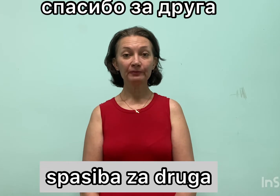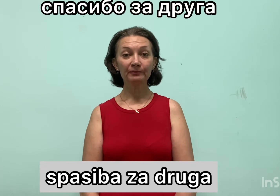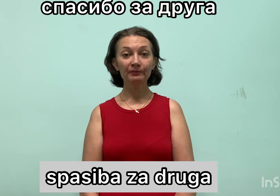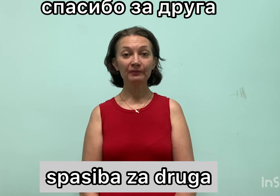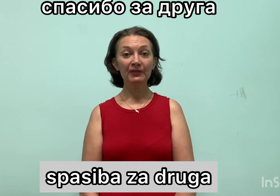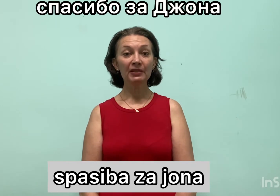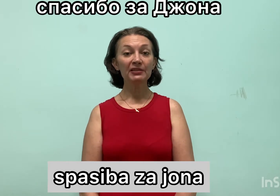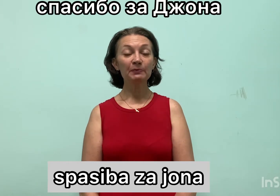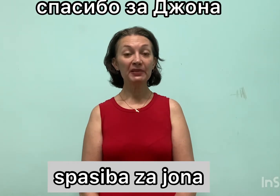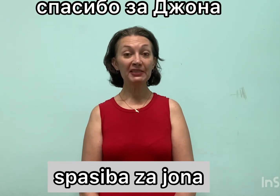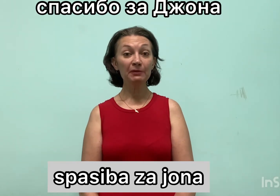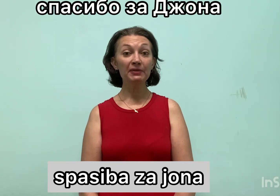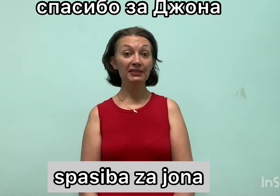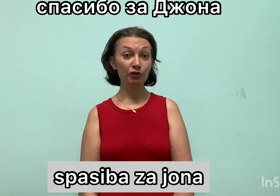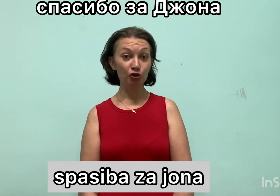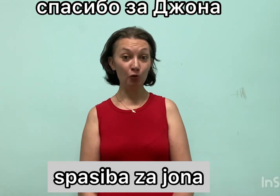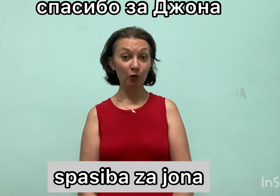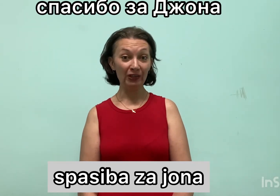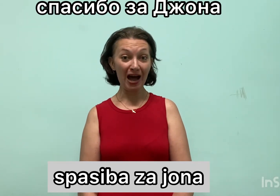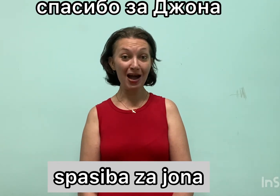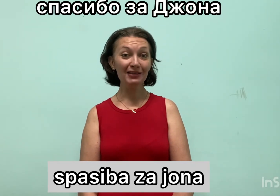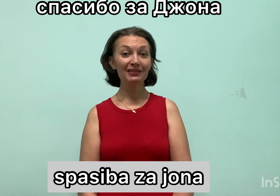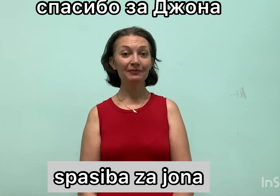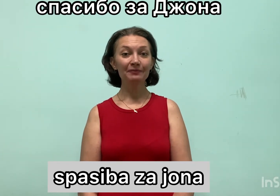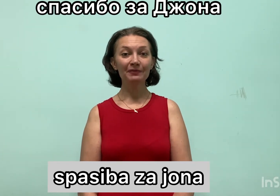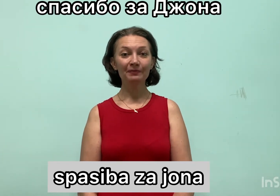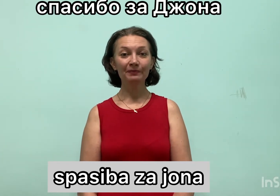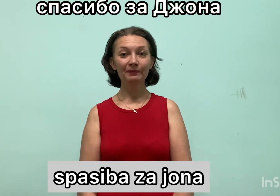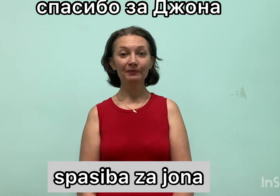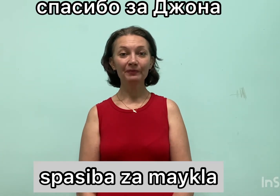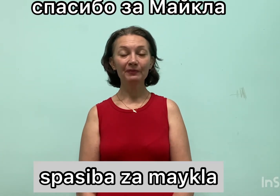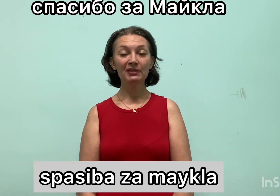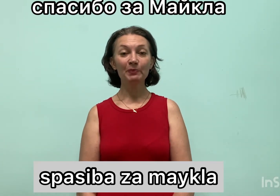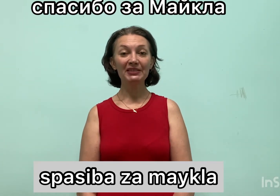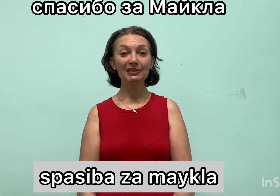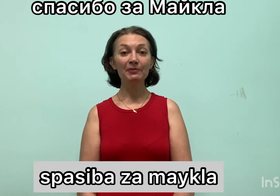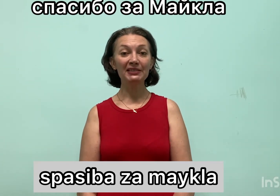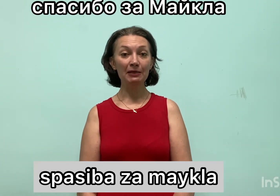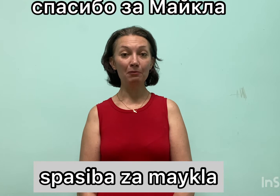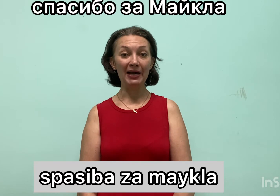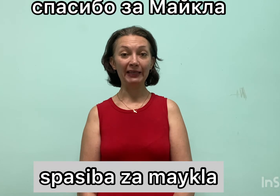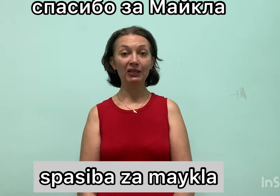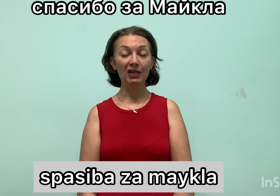Спасибо за Джона. Спасибо за Майкла.